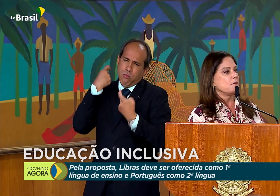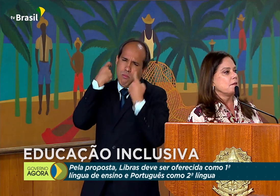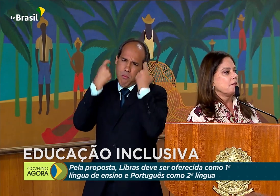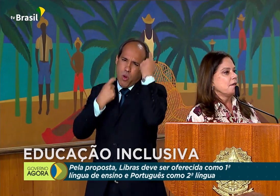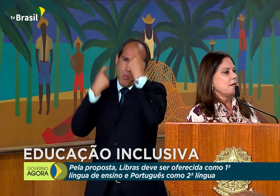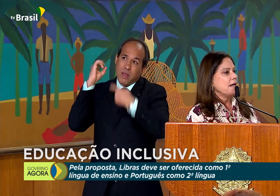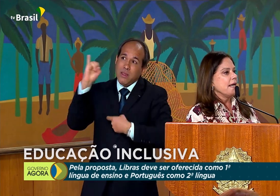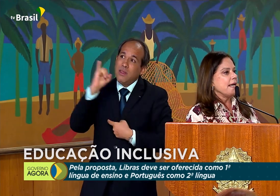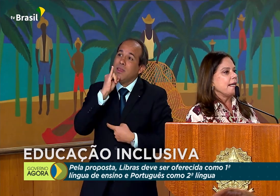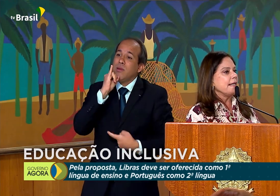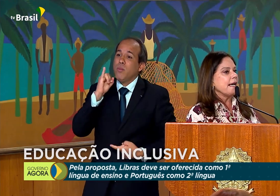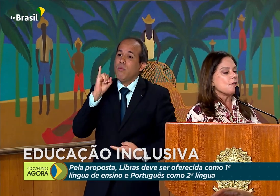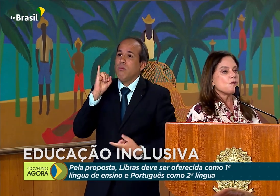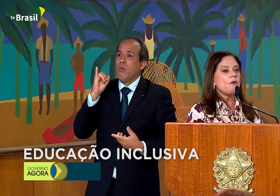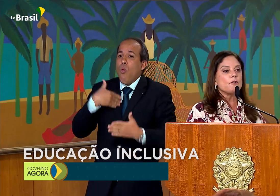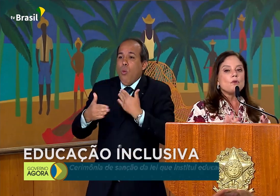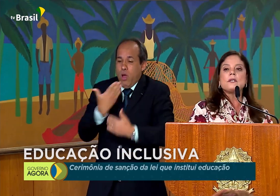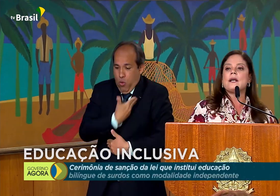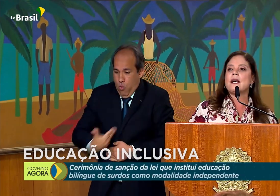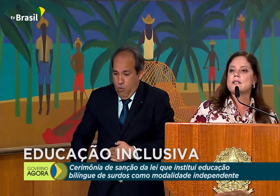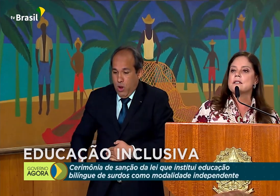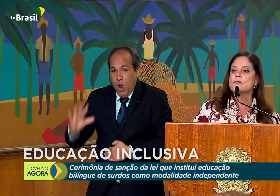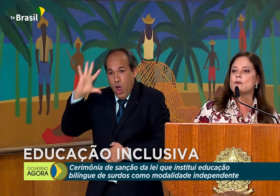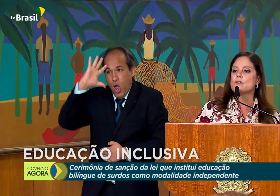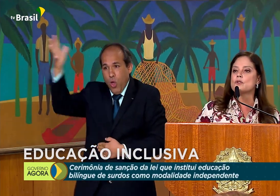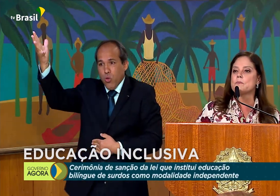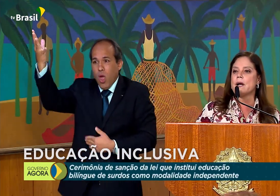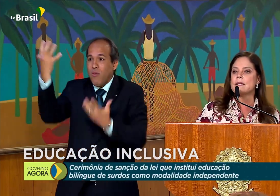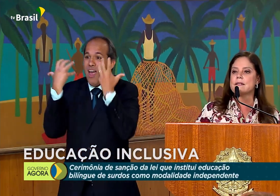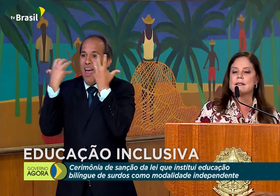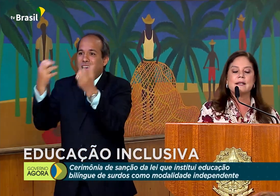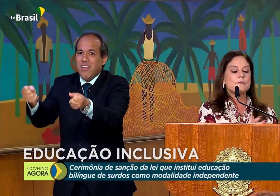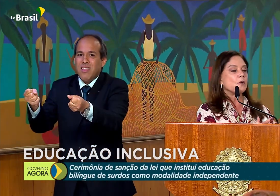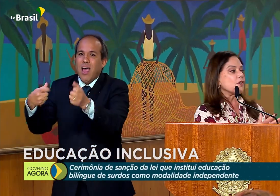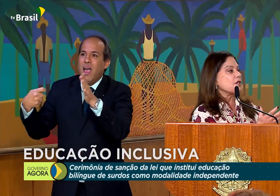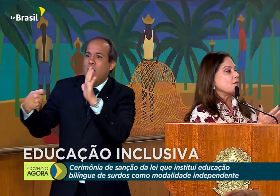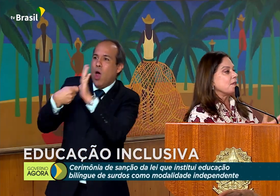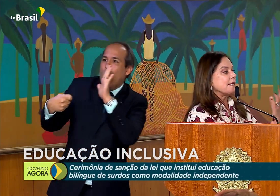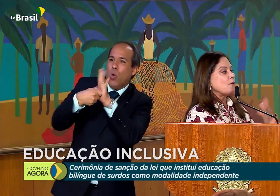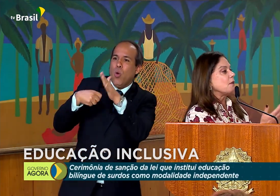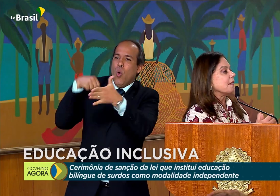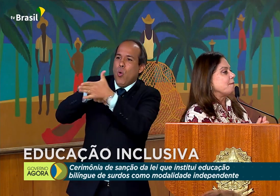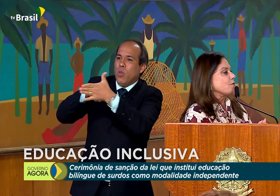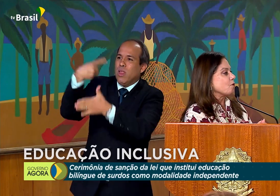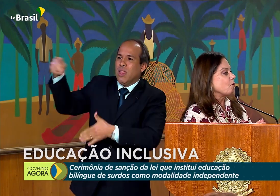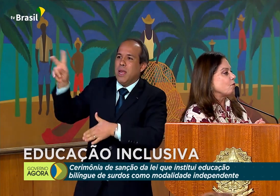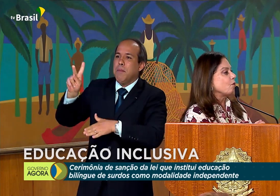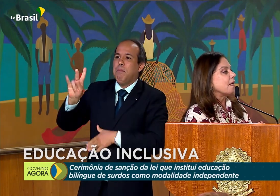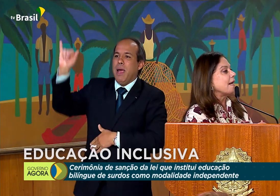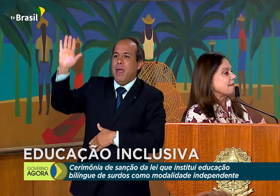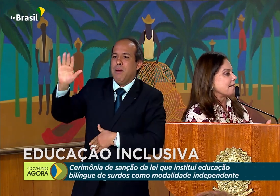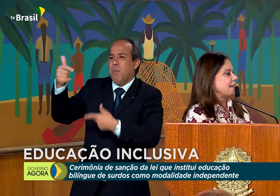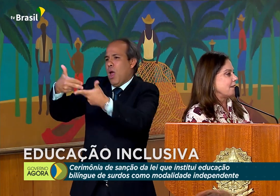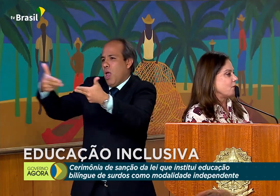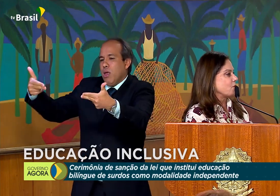ele resolve tutelar as decisões dos pais. Esse projeto está na contramão disso tudo, graças a Deus.